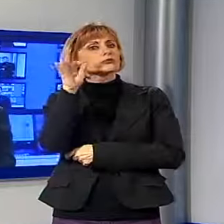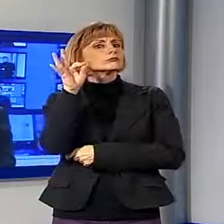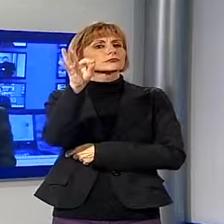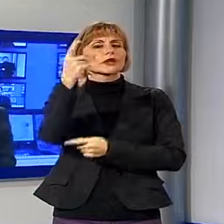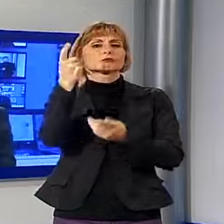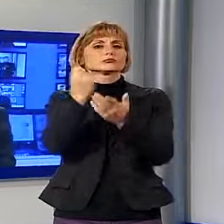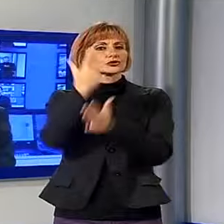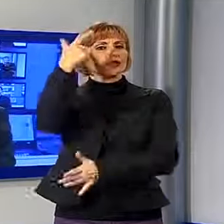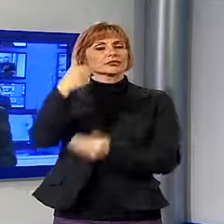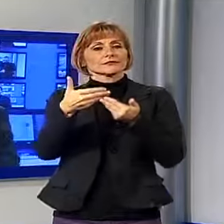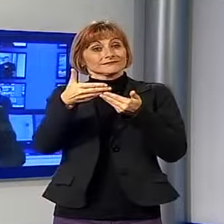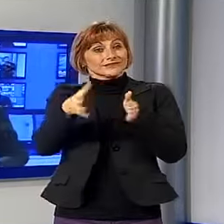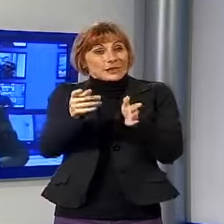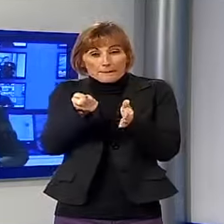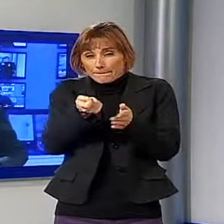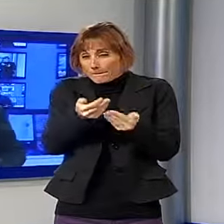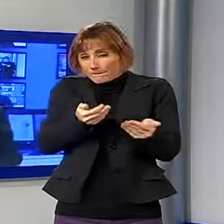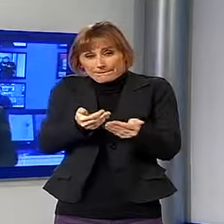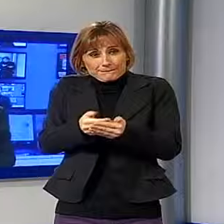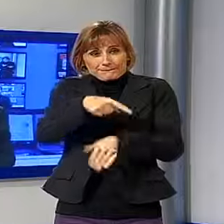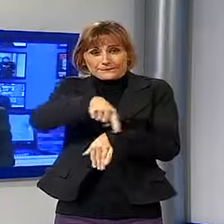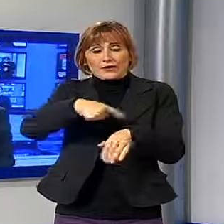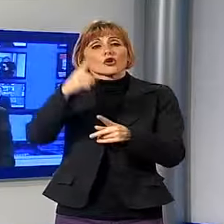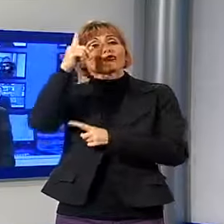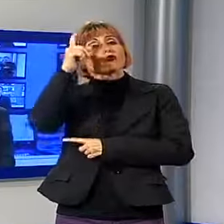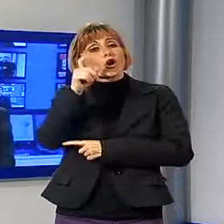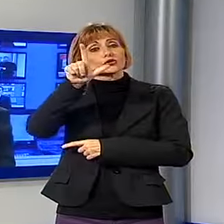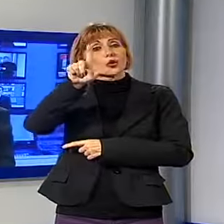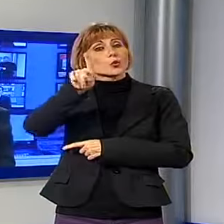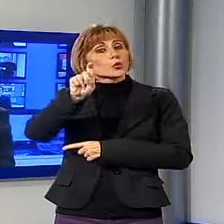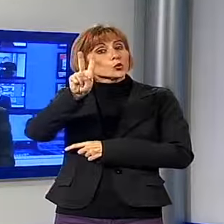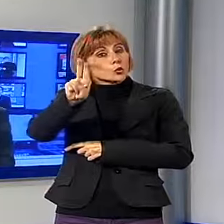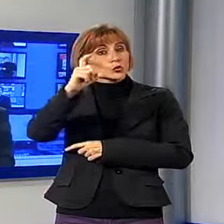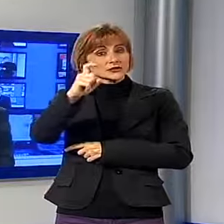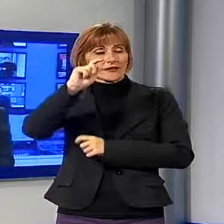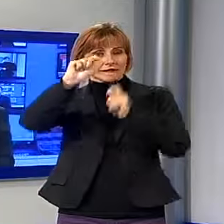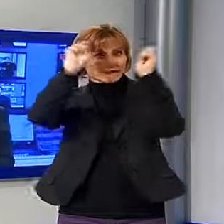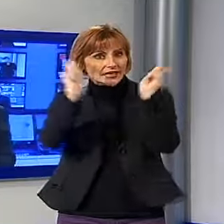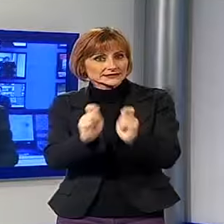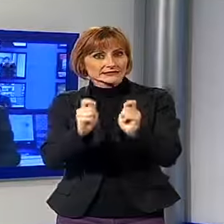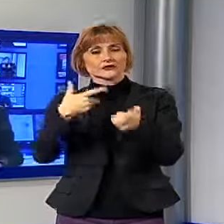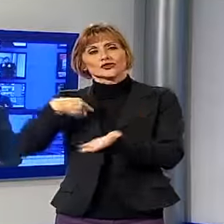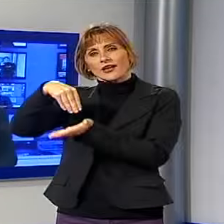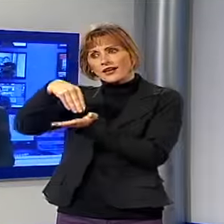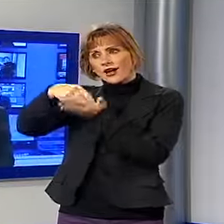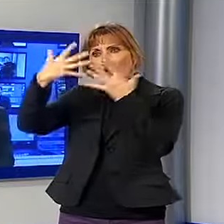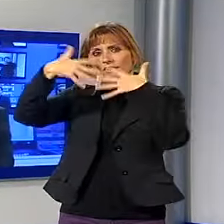apre fra poche ore, il Fotolux Festival, lo facciamo con Enrico Stefanelli, organizzatore di questo festival,